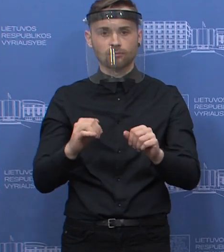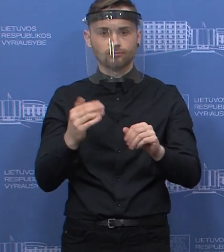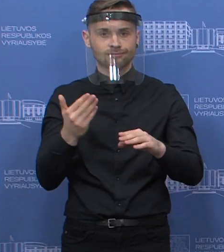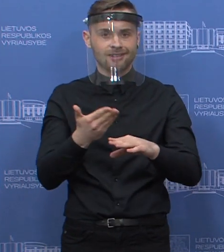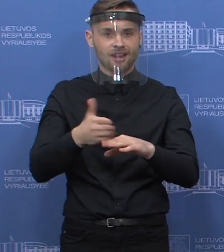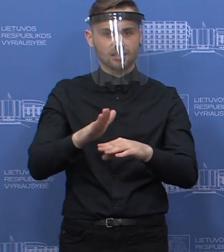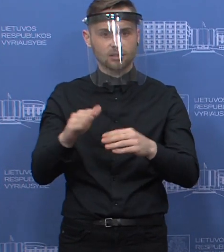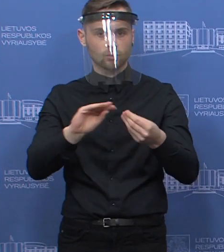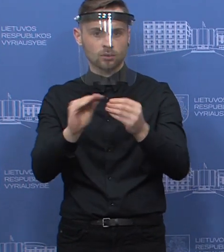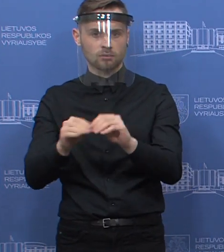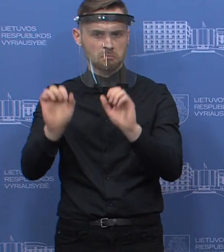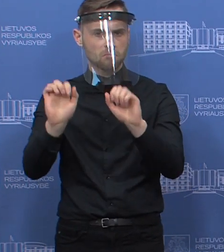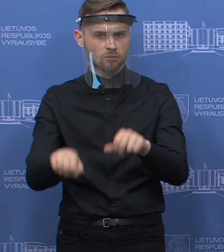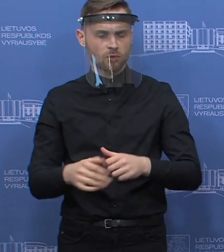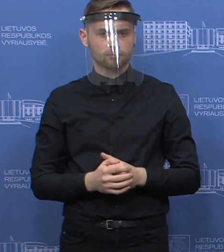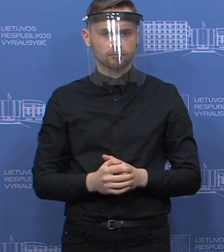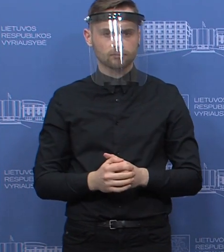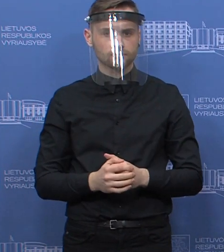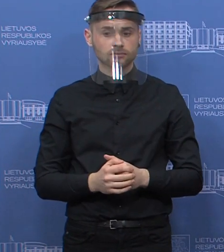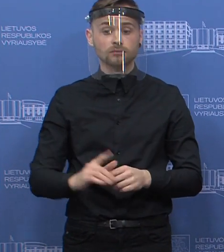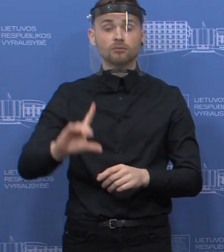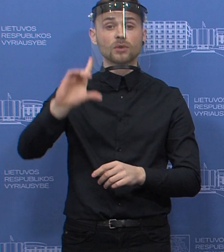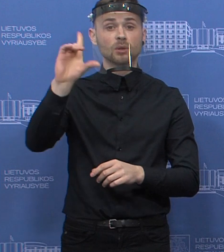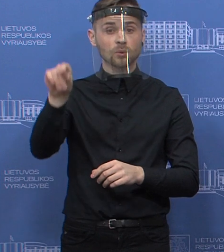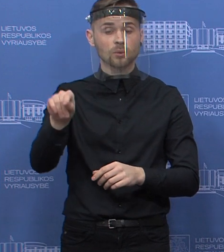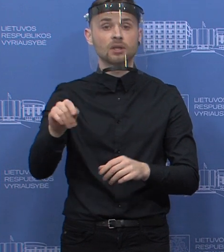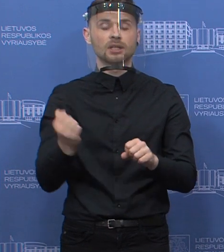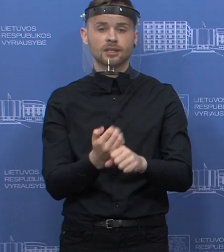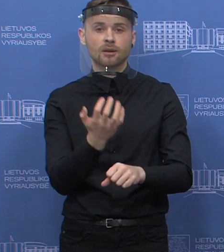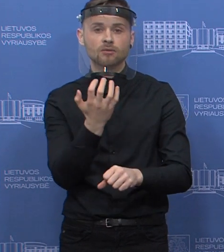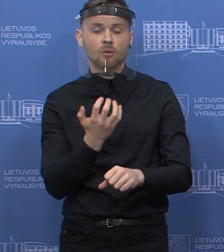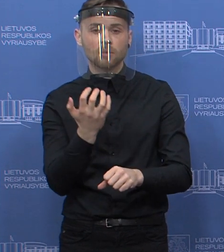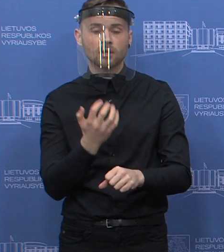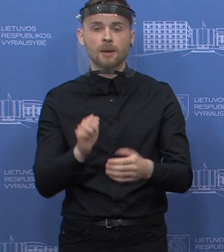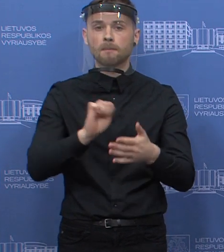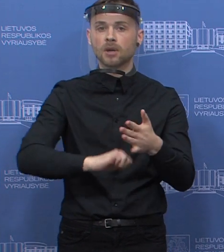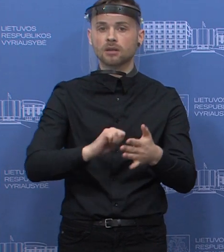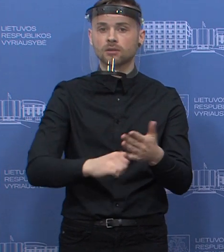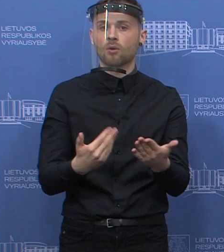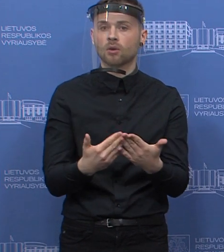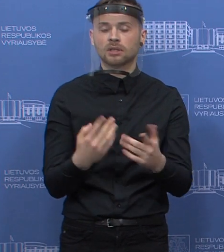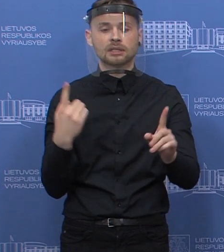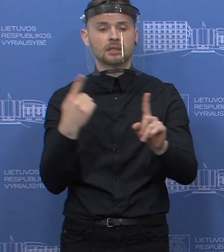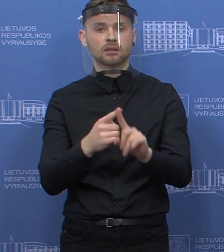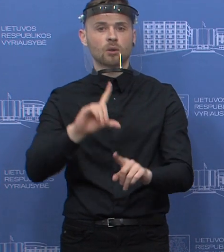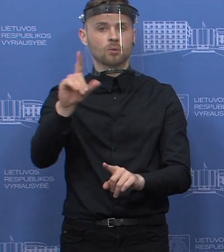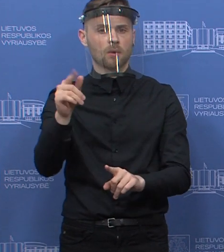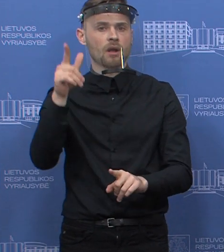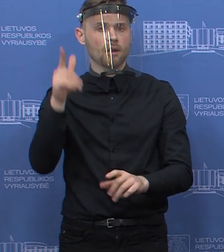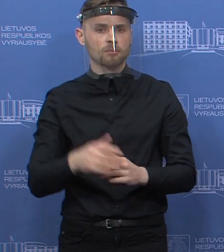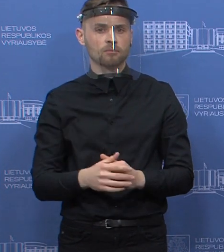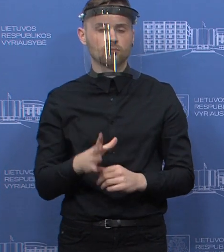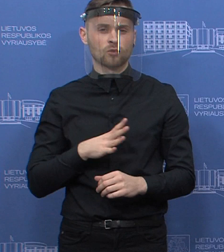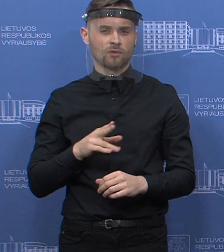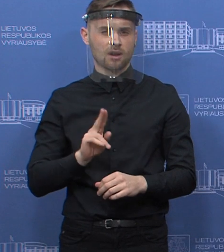išvyksantis tikrai turėtų pasverti priežastys, dėl ko važiuoja, tai turi būti svairios priežastys, kaip čia buvo jūsų kolegų paminėti,